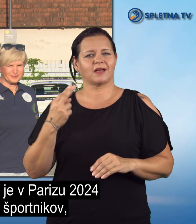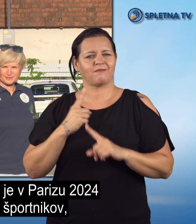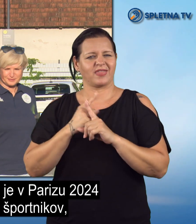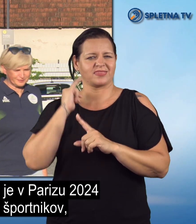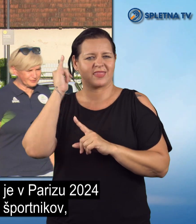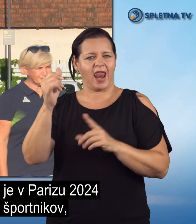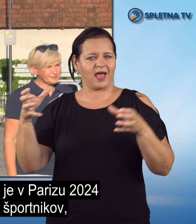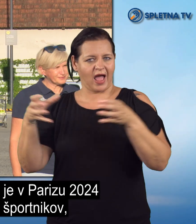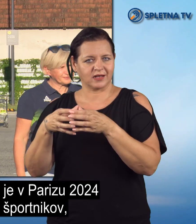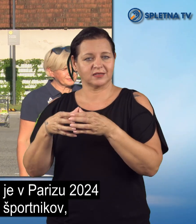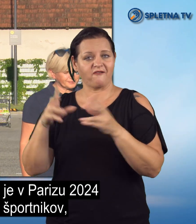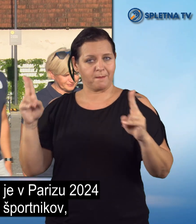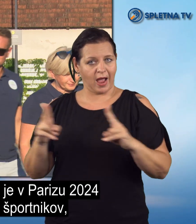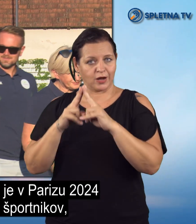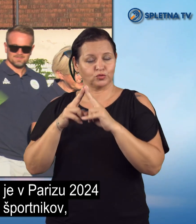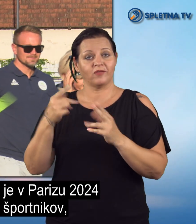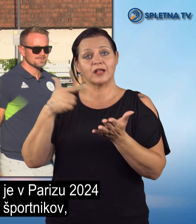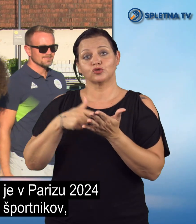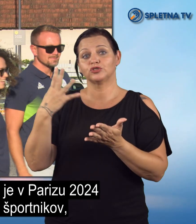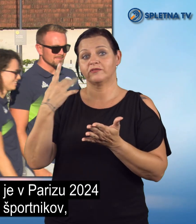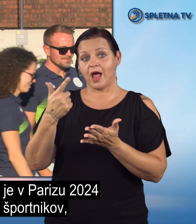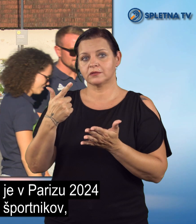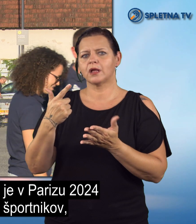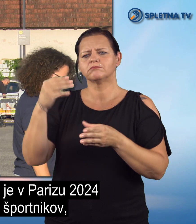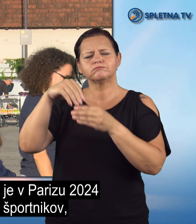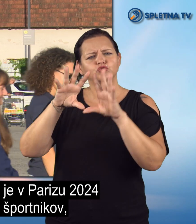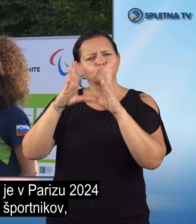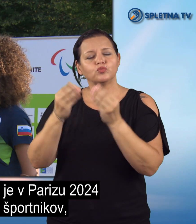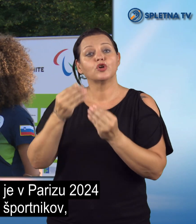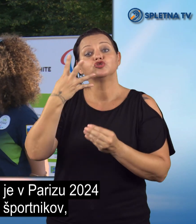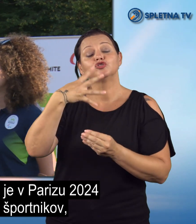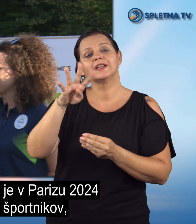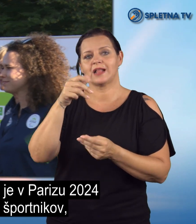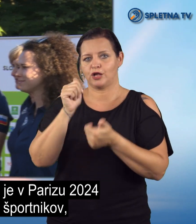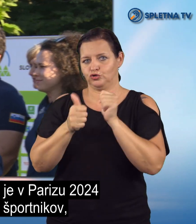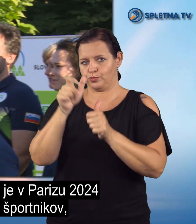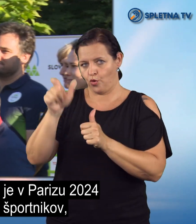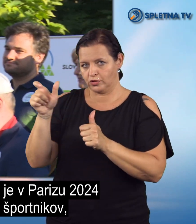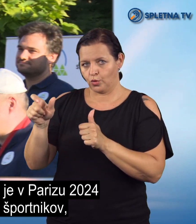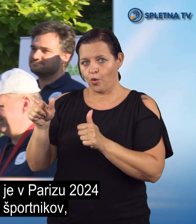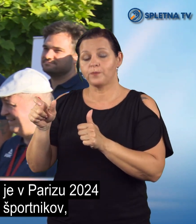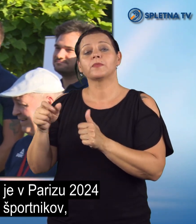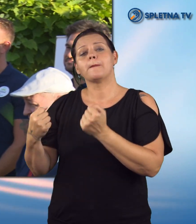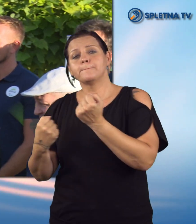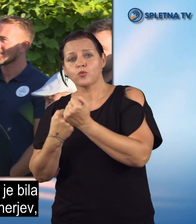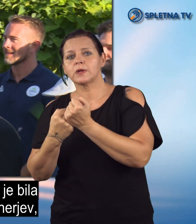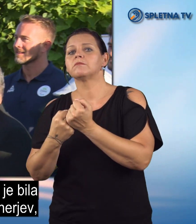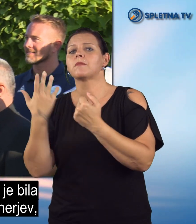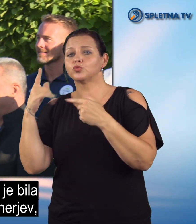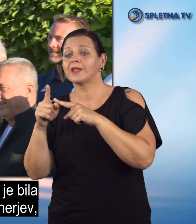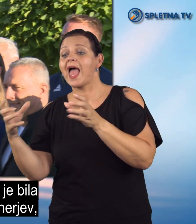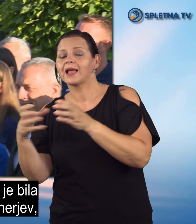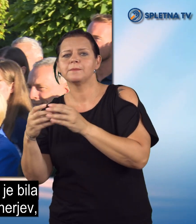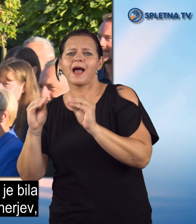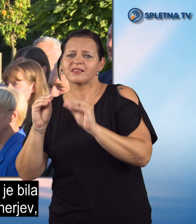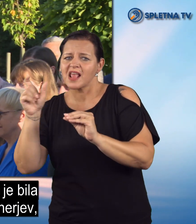Slovenska delegacija je v Parizu 2024 štela skupno 14 športnikov. Podprta pa